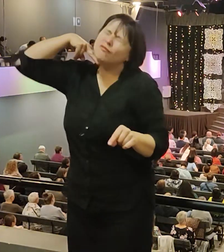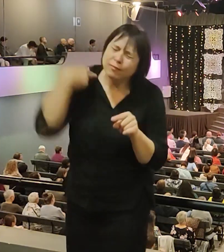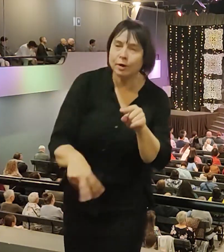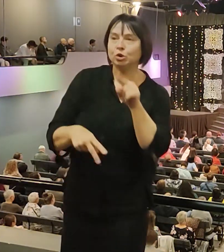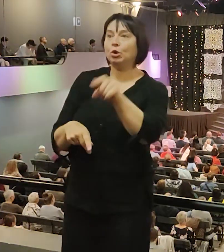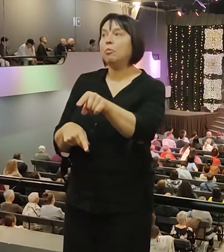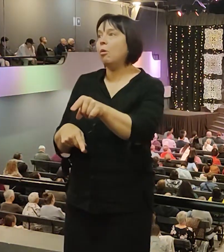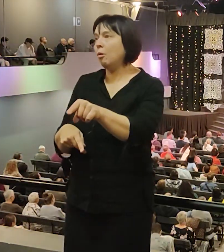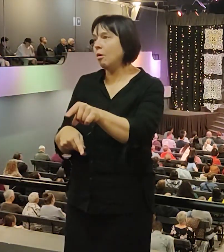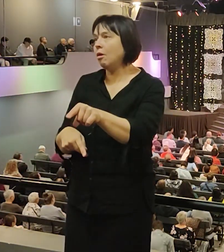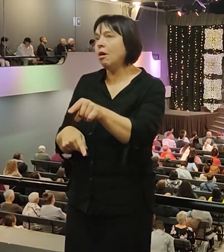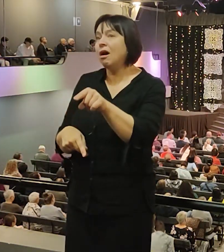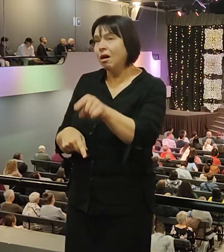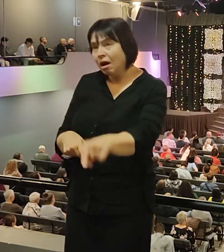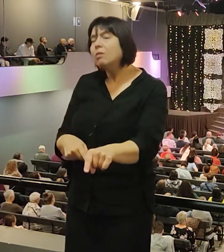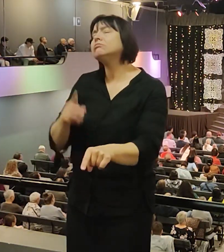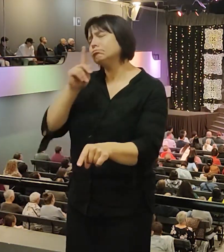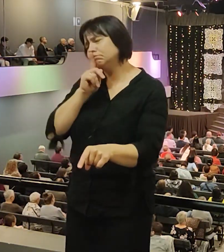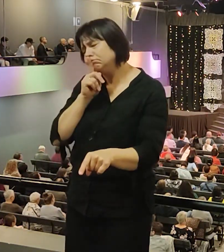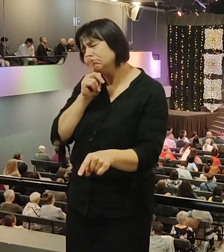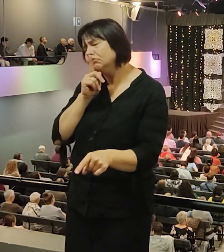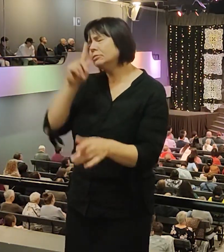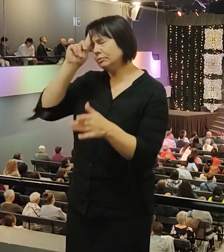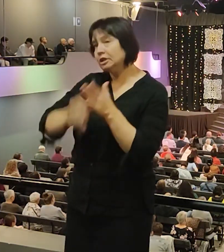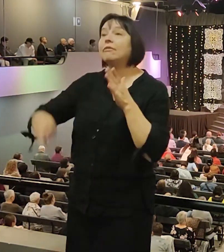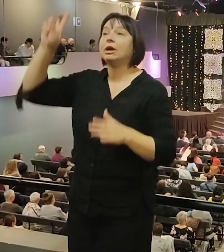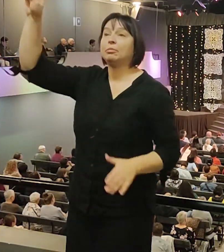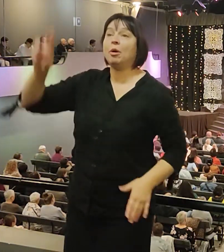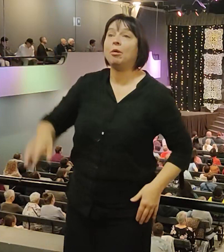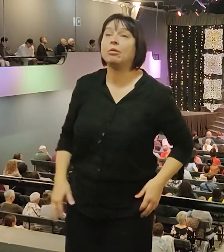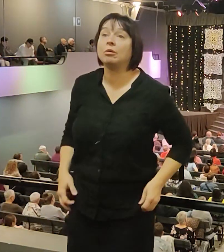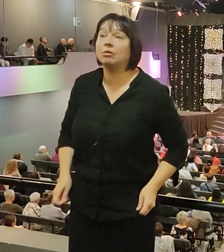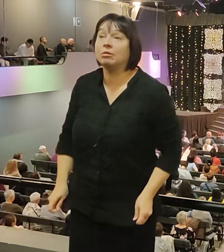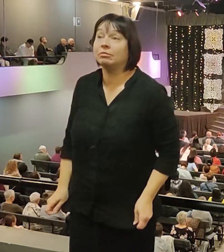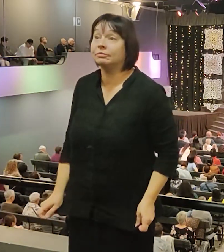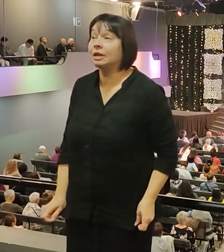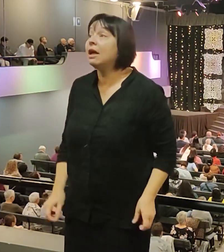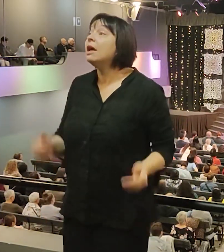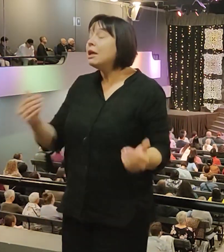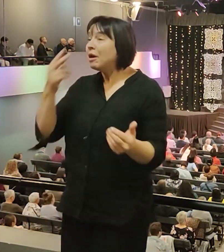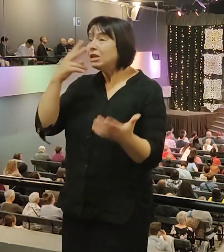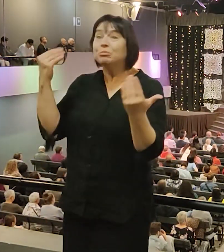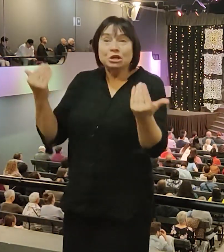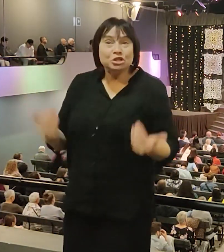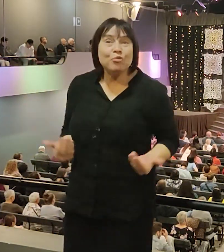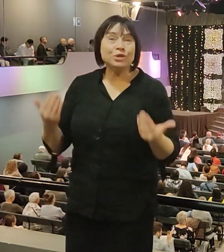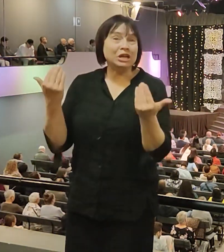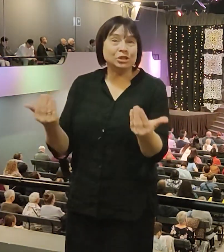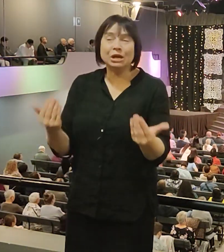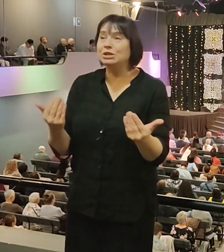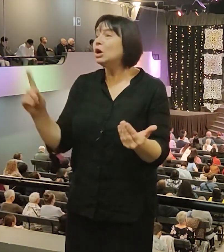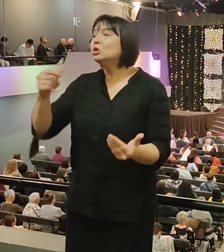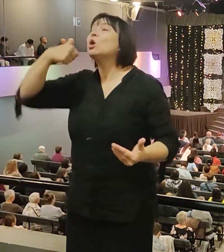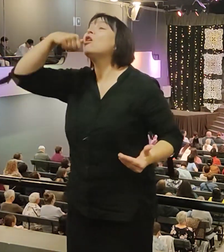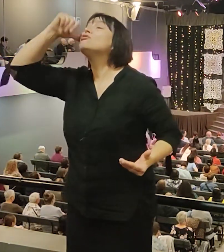Мы живем в наше время тоже, где упадки ценностей. Что вчера было неправильным, сегодня нормально, особенно у в